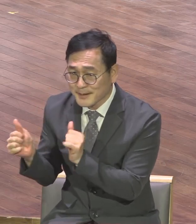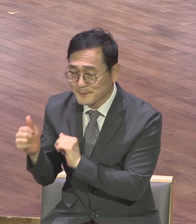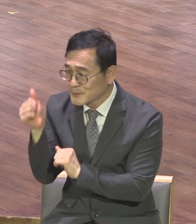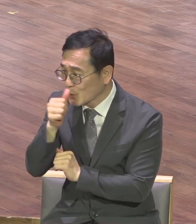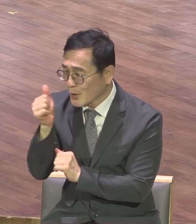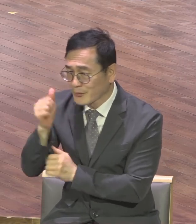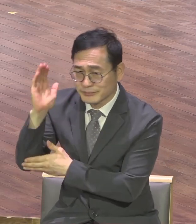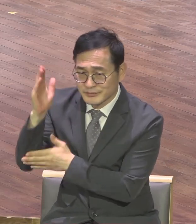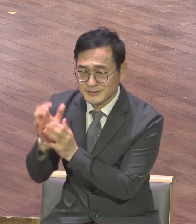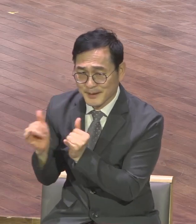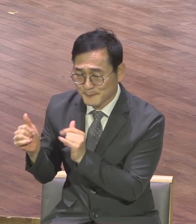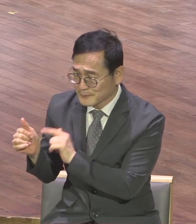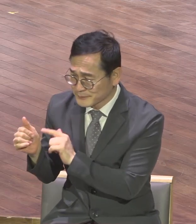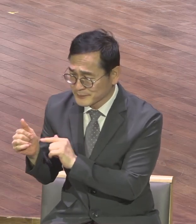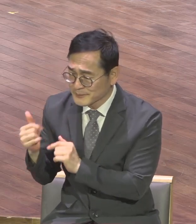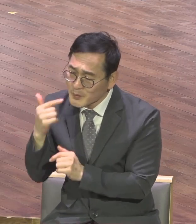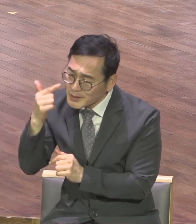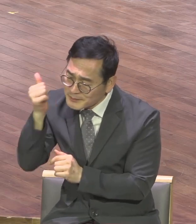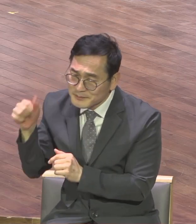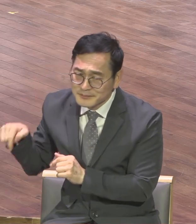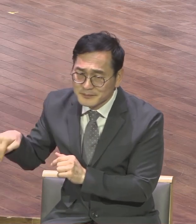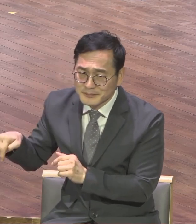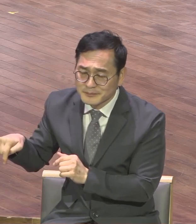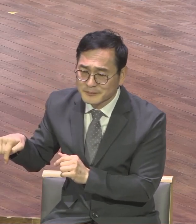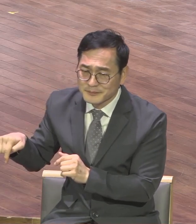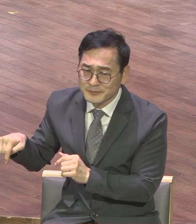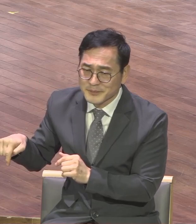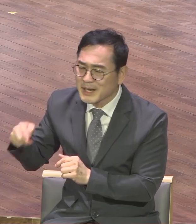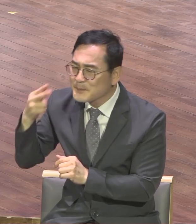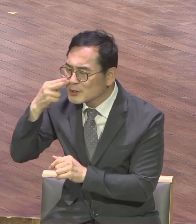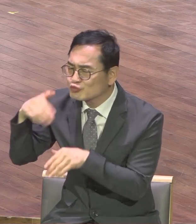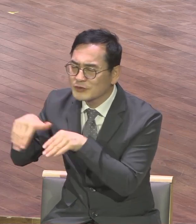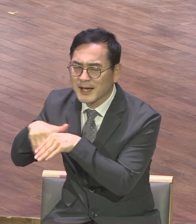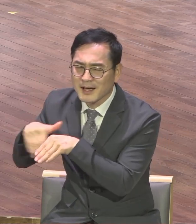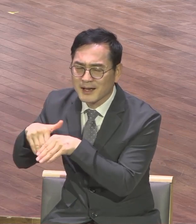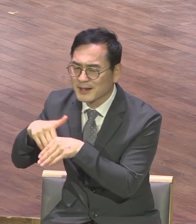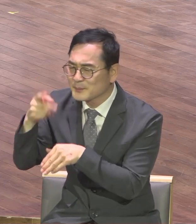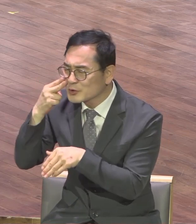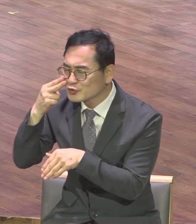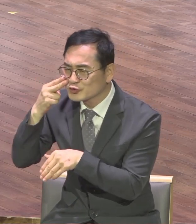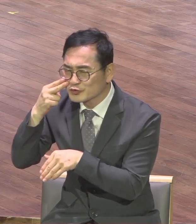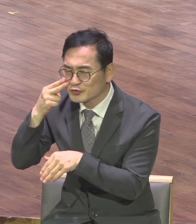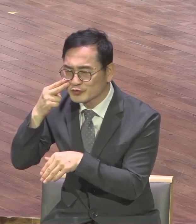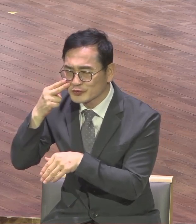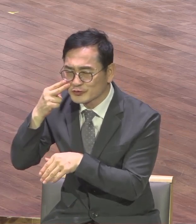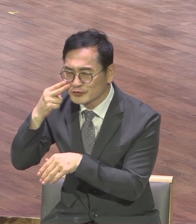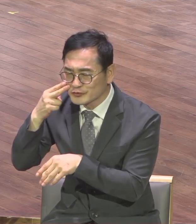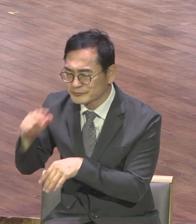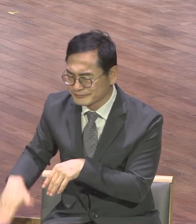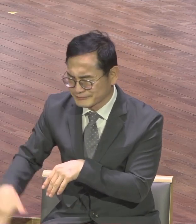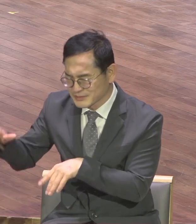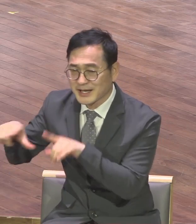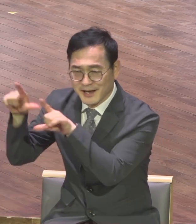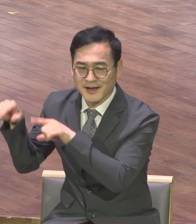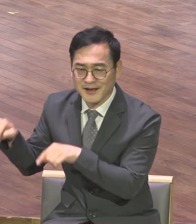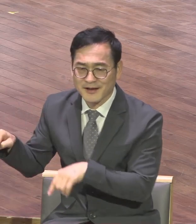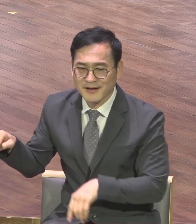근무했고 미국 사람이잖아요 한국 사람이잖아요 미국 시민국가 있잖아요 그러니까 막 영어로 팍 이야